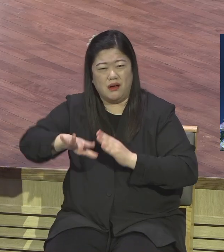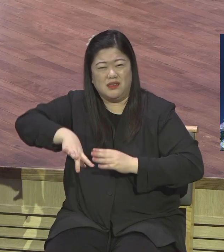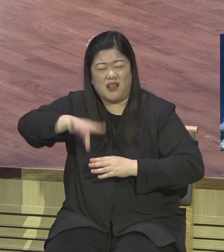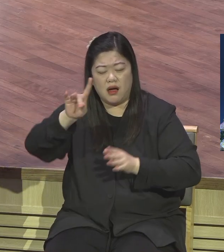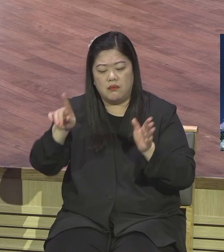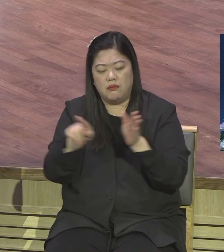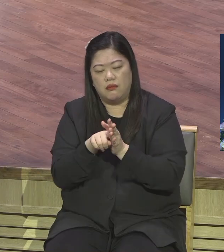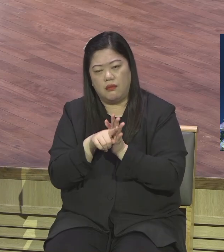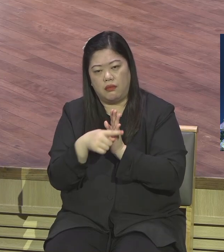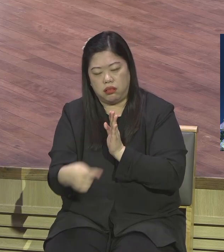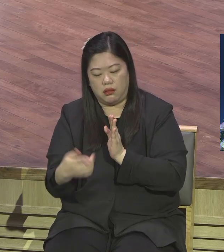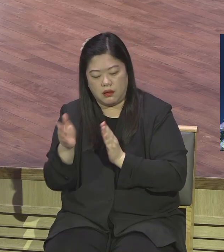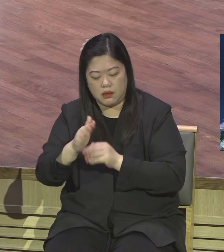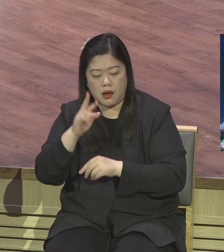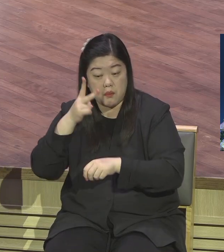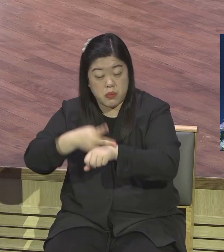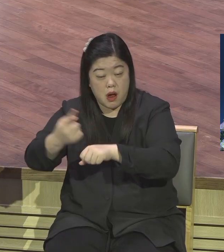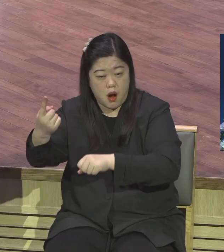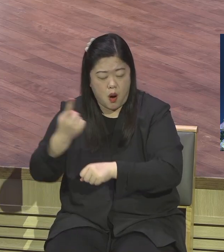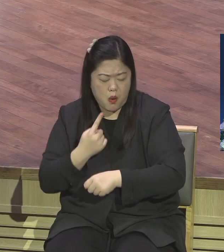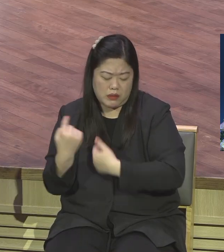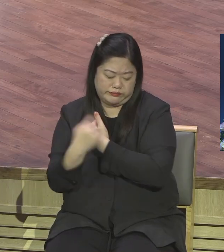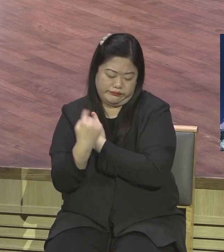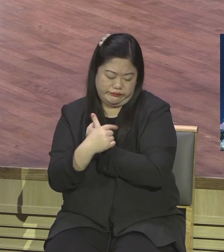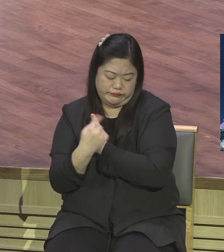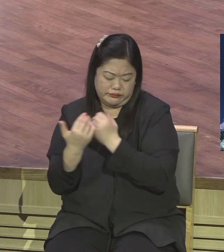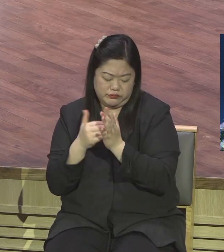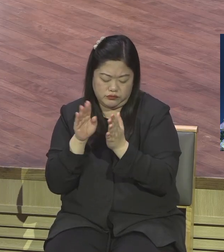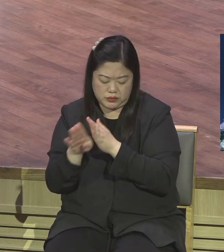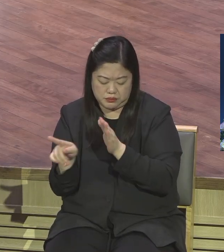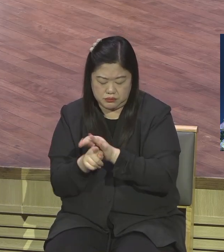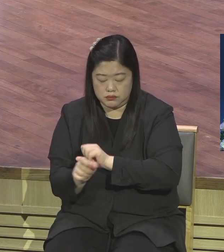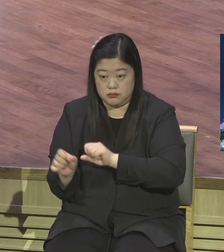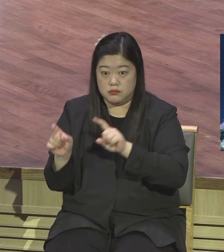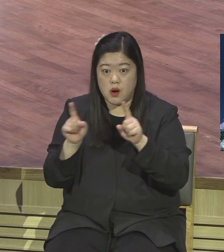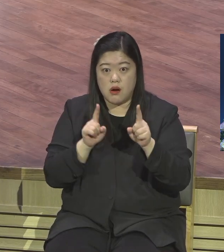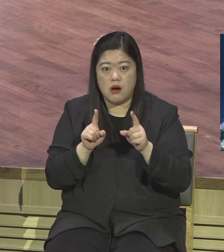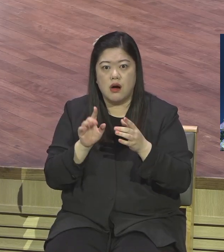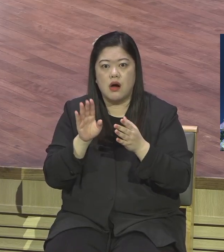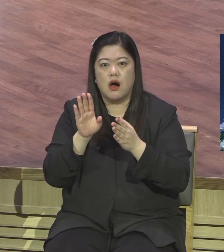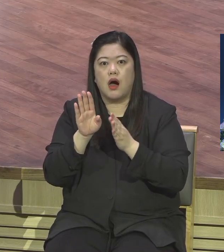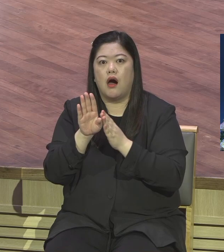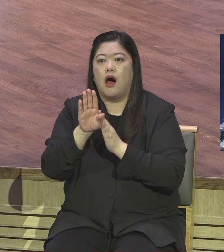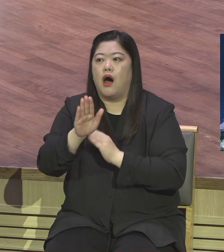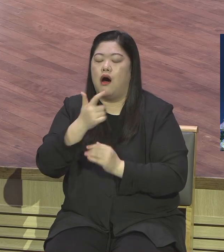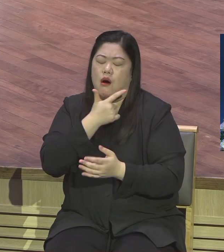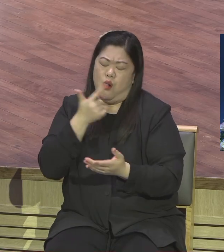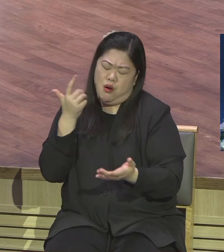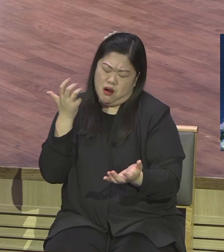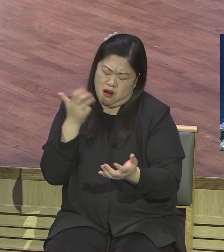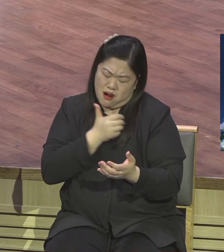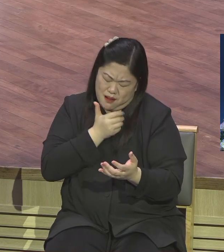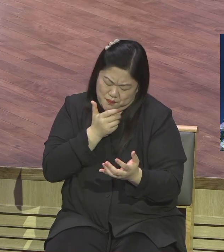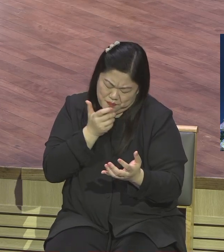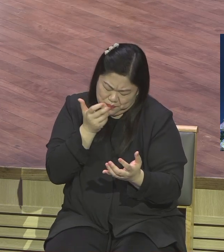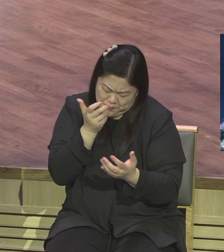목소리로 끊임없이 줄기차게 주위 사람들에게 이 복음을 증거했다는 겁니다